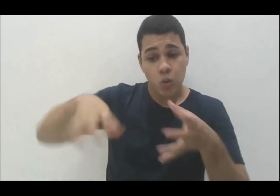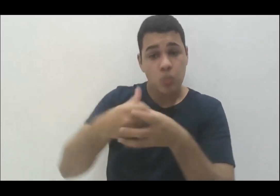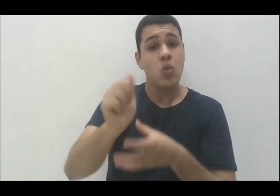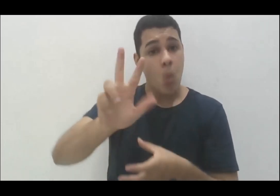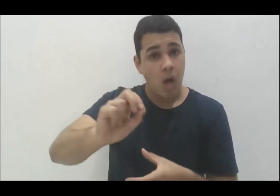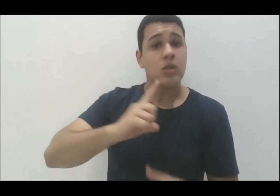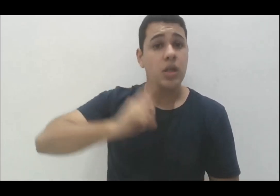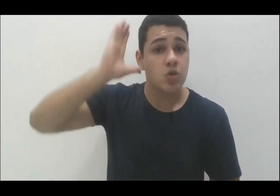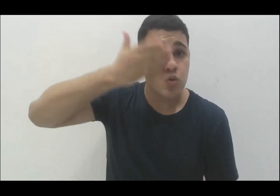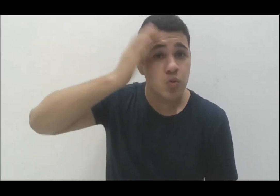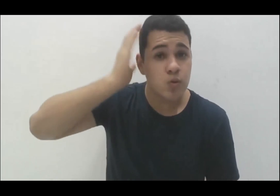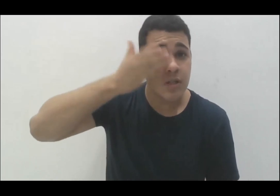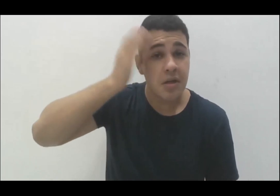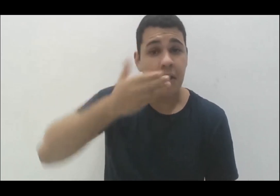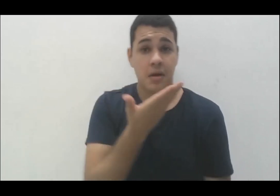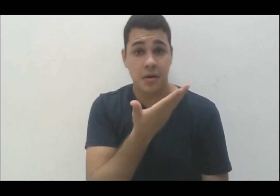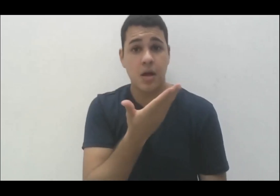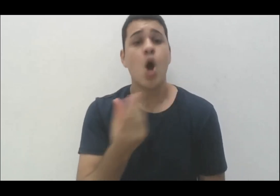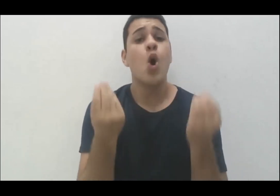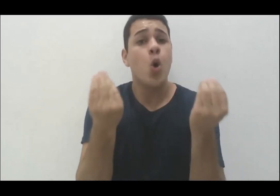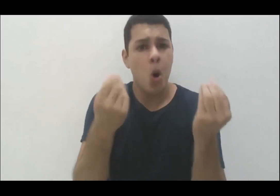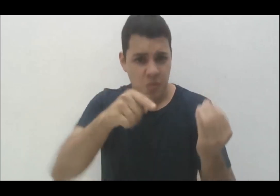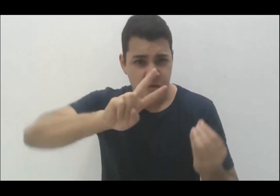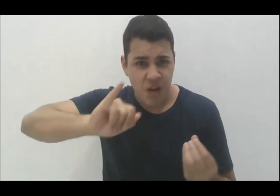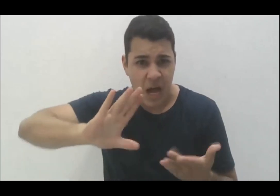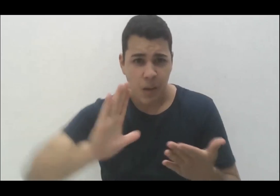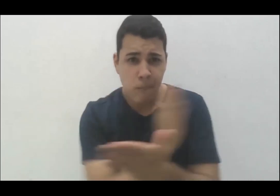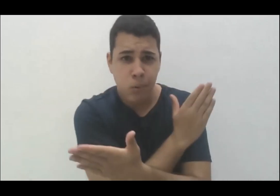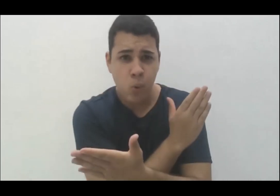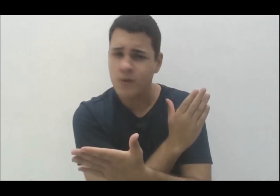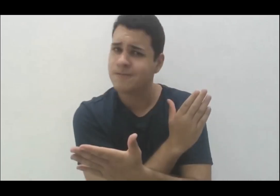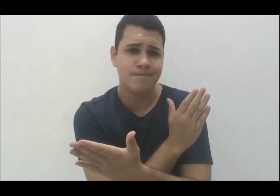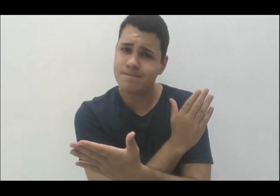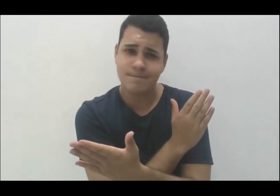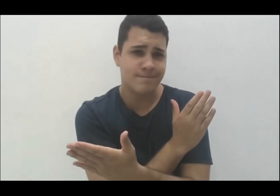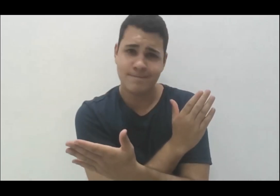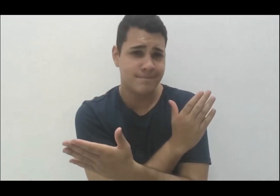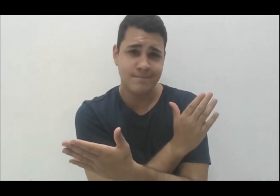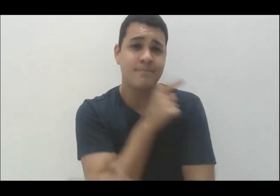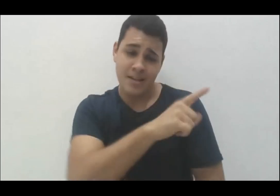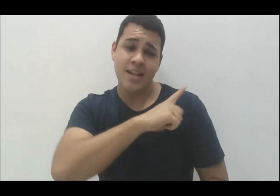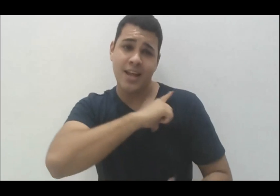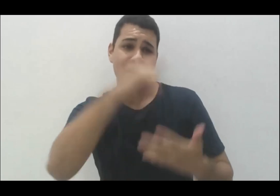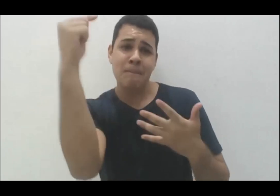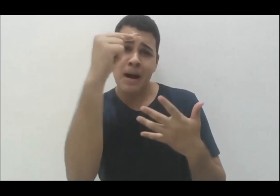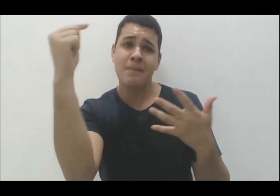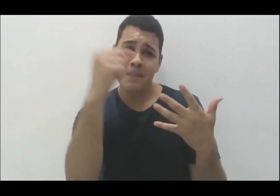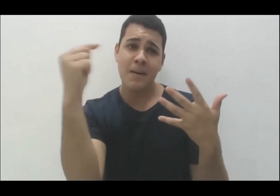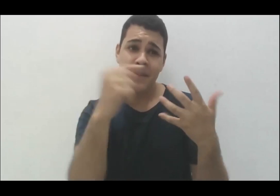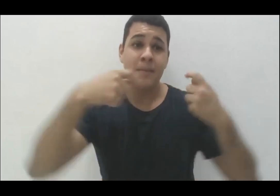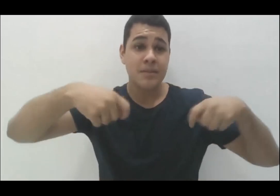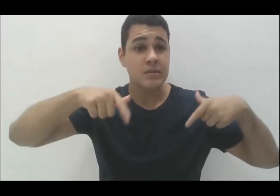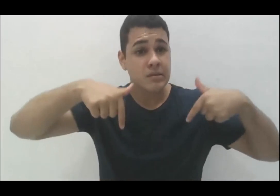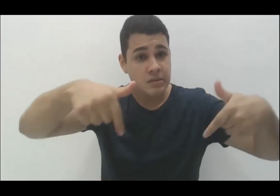-cegueira e isso eles não podem ser excluídos, então assim, é um conjunto de ações que precisam ser pensadas e políticas